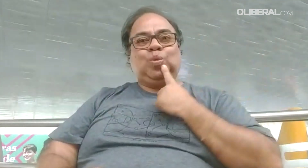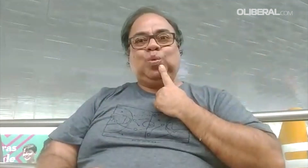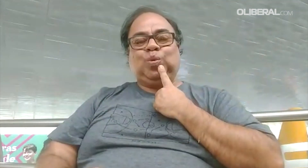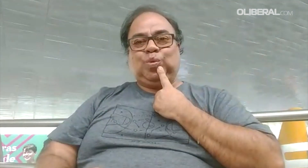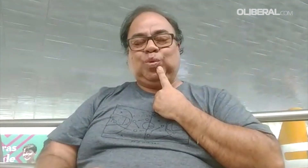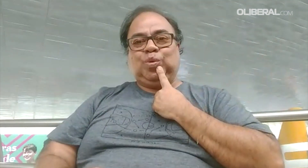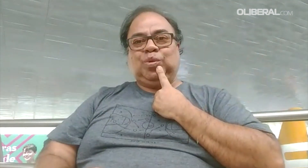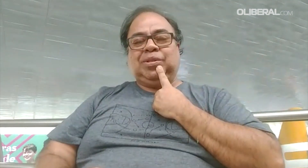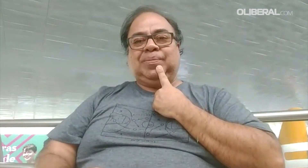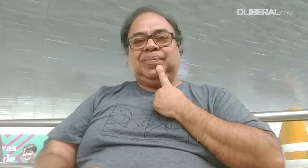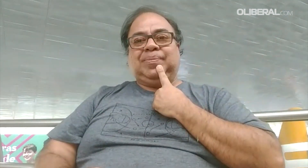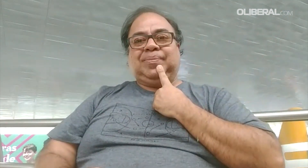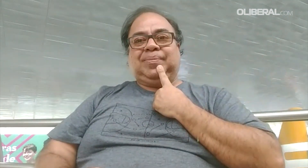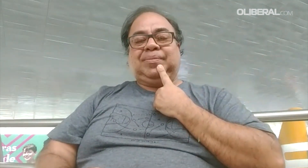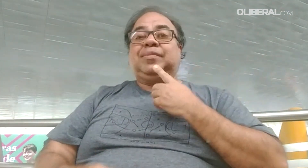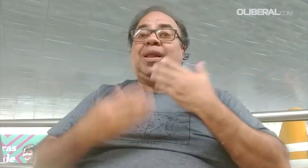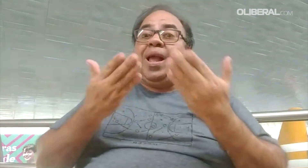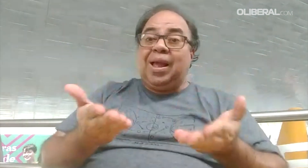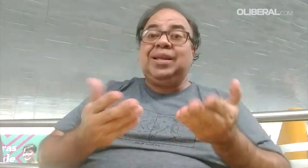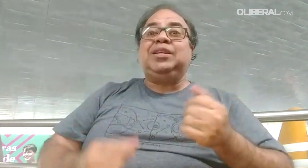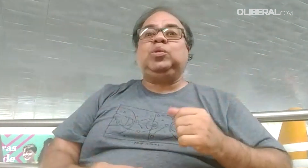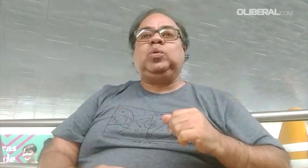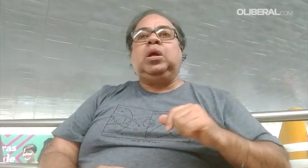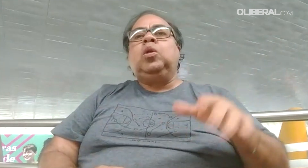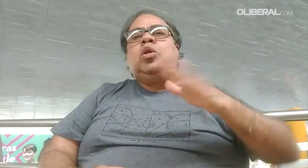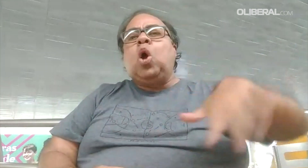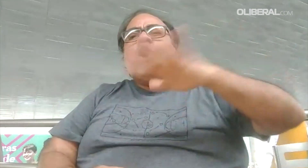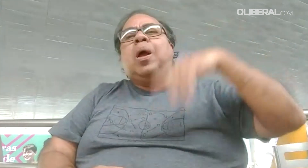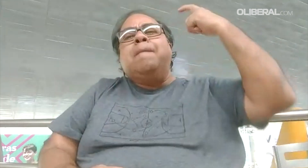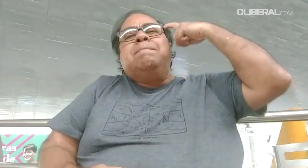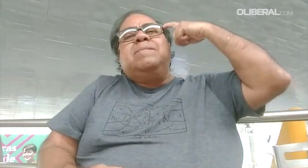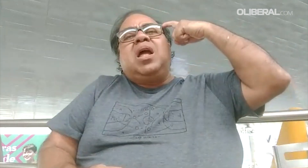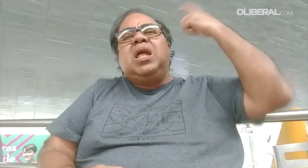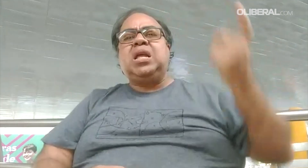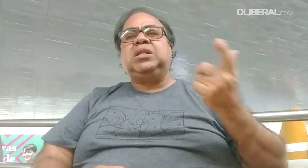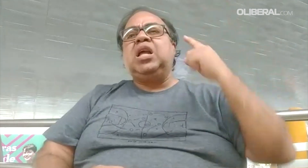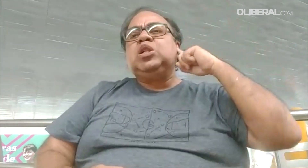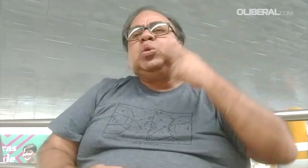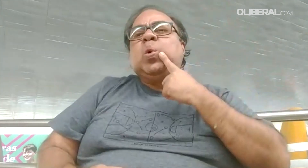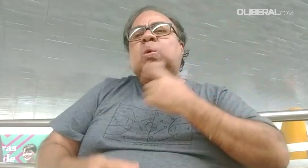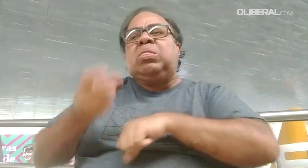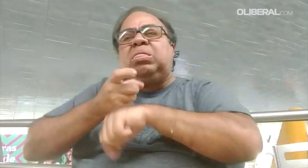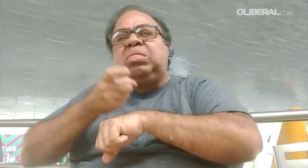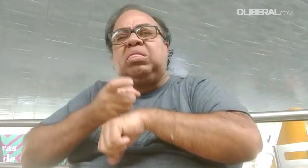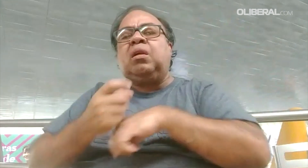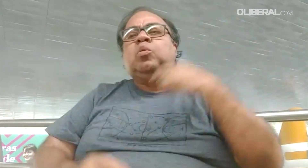Então, é importante a gente pensar que as pessoas ficam pensando, ah, os surdos não sabem, não entendem, mas não é bem assim que